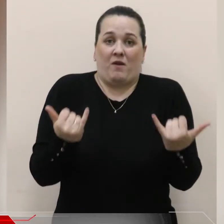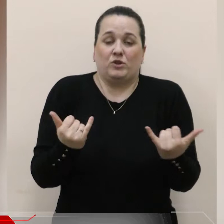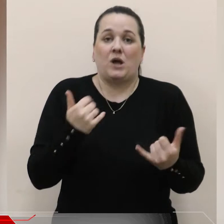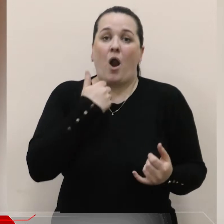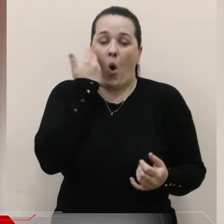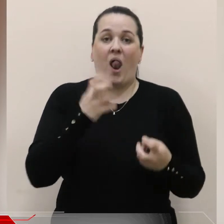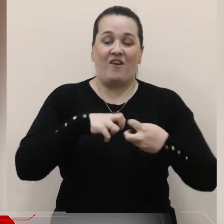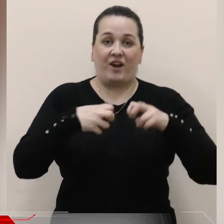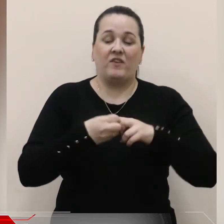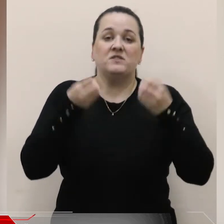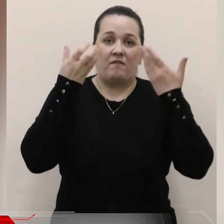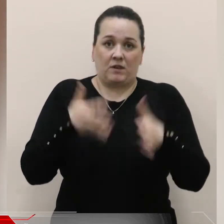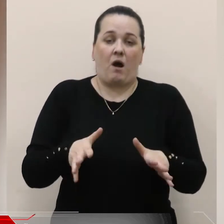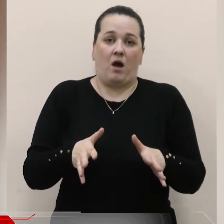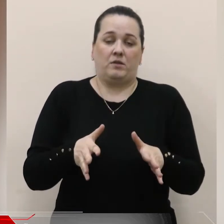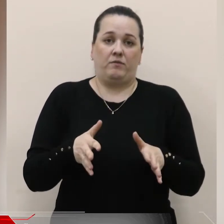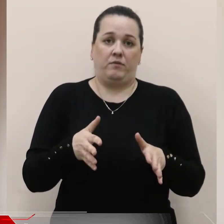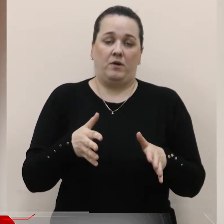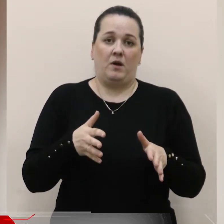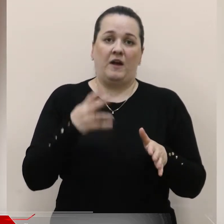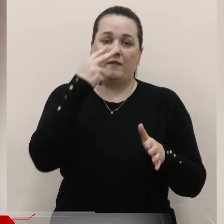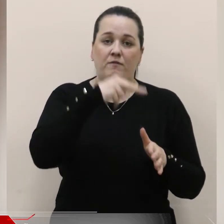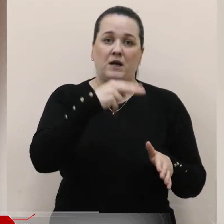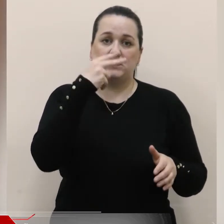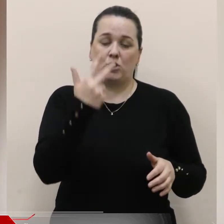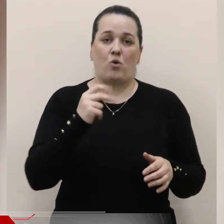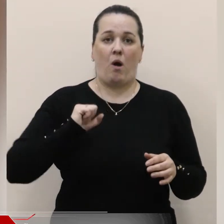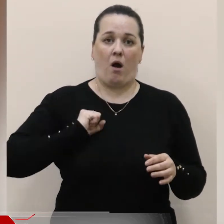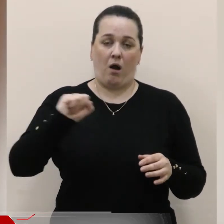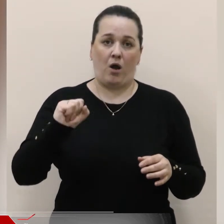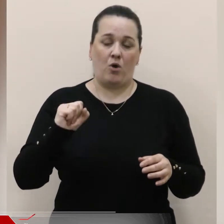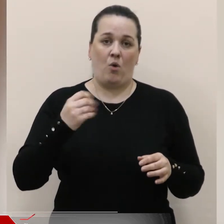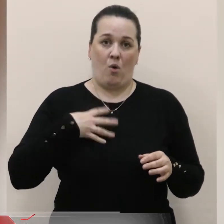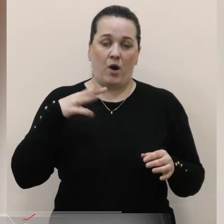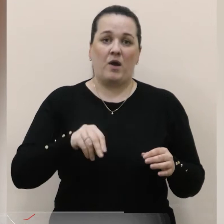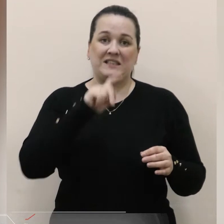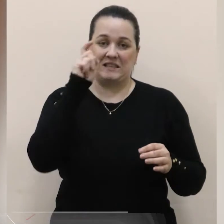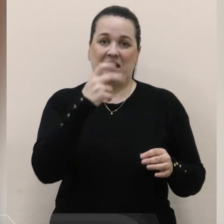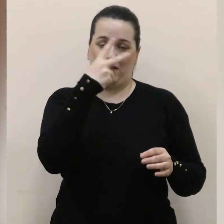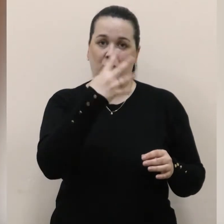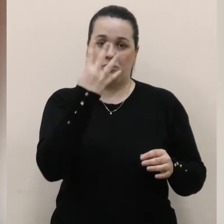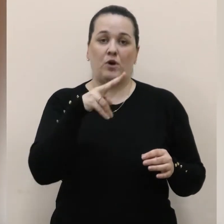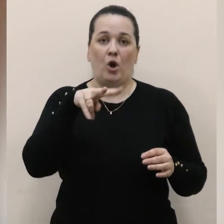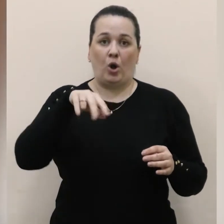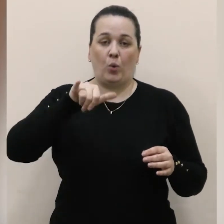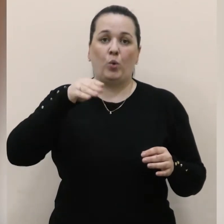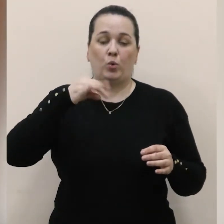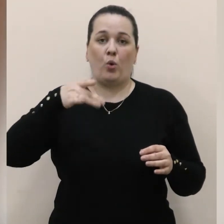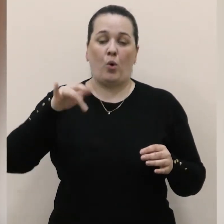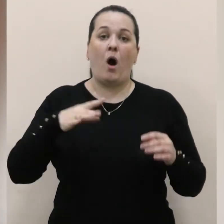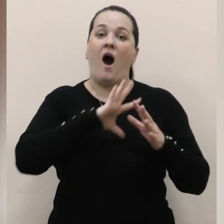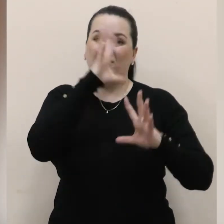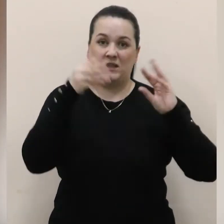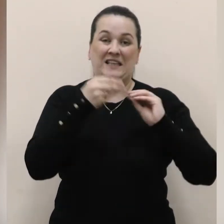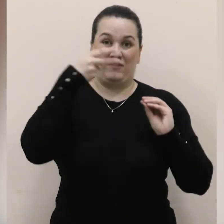Франківськ втратив 23 героїв з 24 лютого, а загалом з 2014